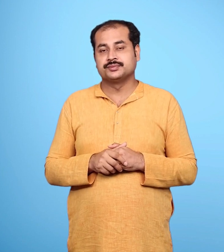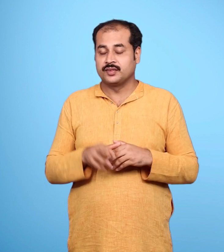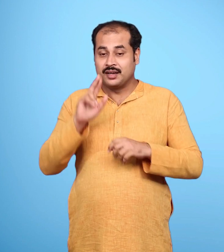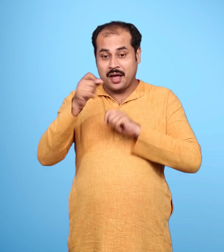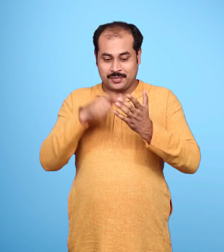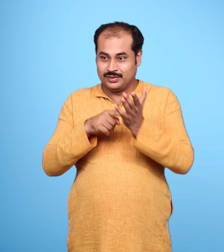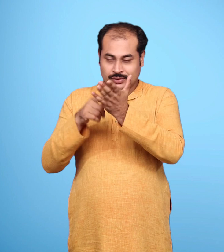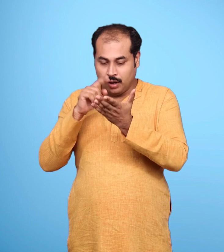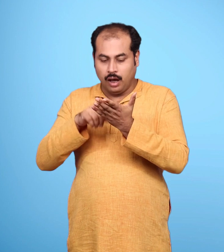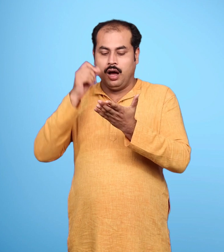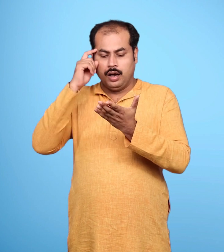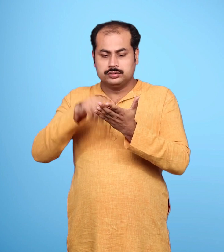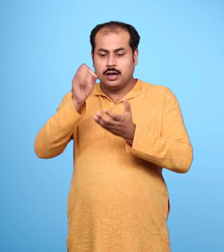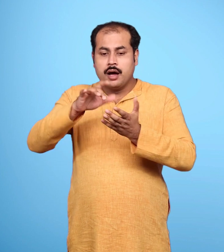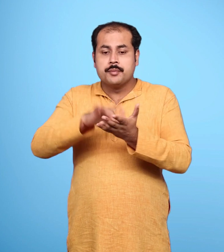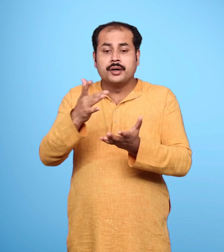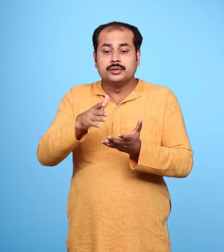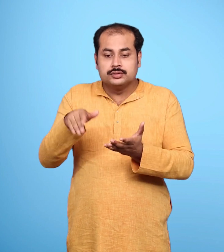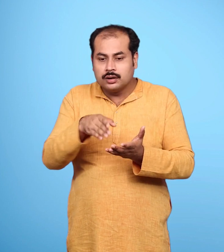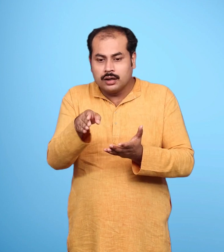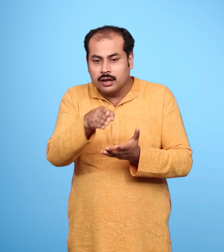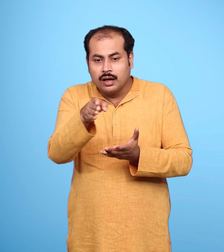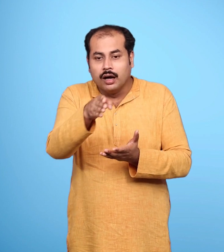उन्हें पता चल जाएगा कि सीता किस मार्ग से गई है